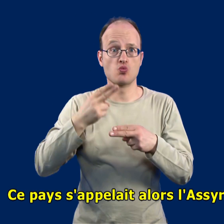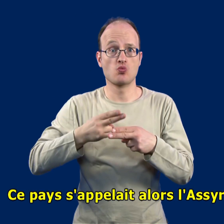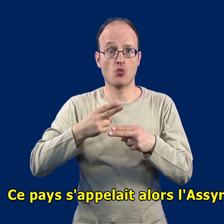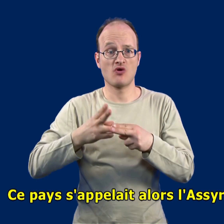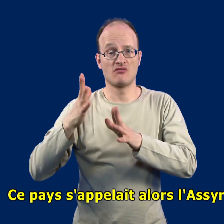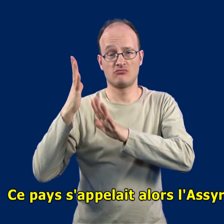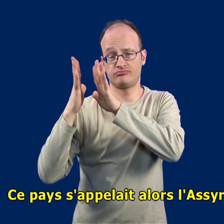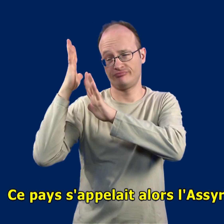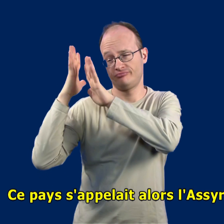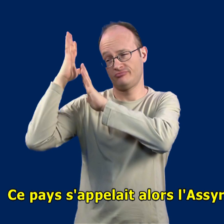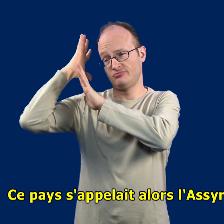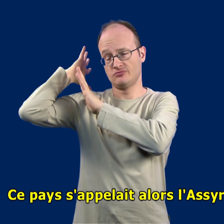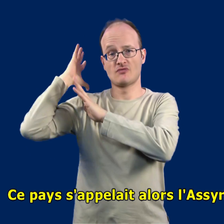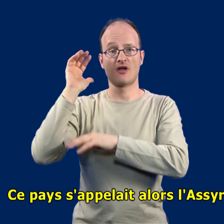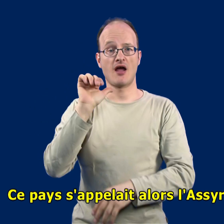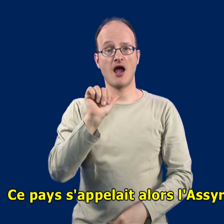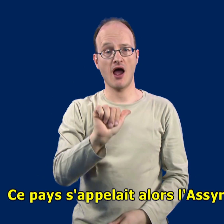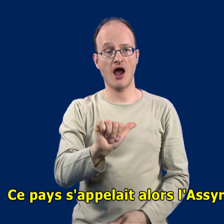Ce pays s'appelait alors la Syrie.